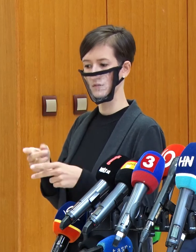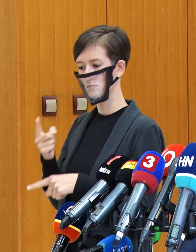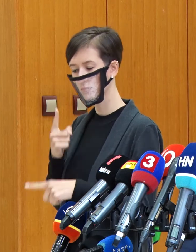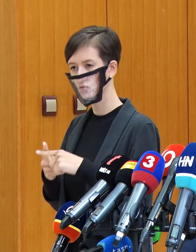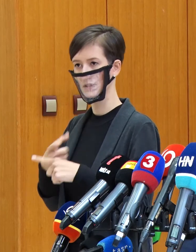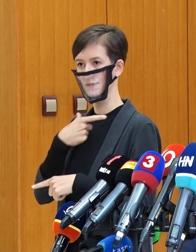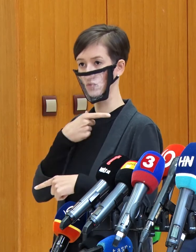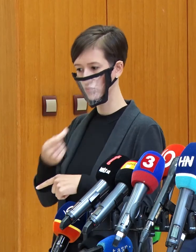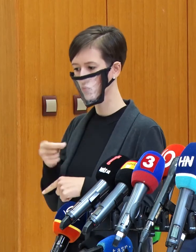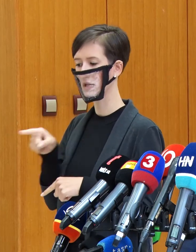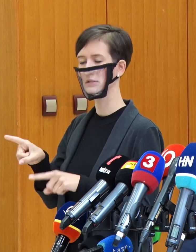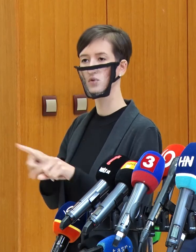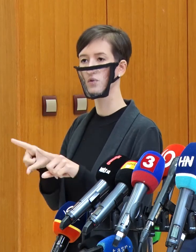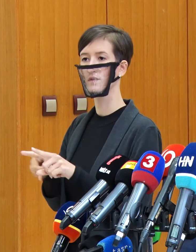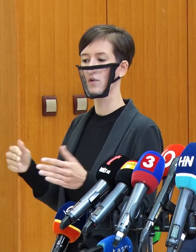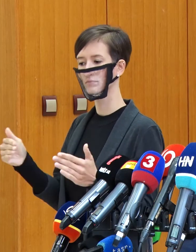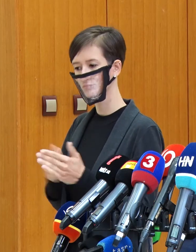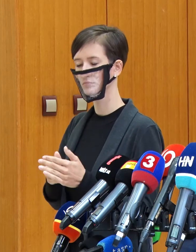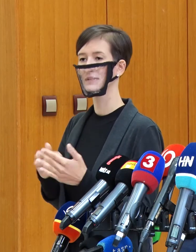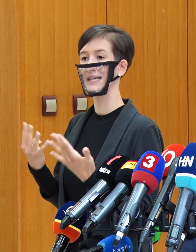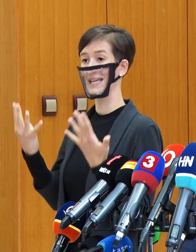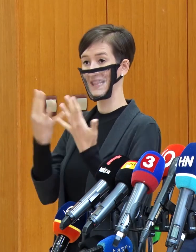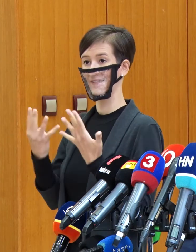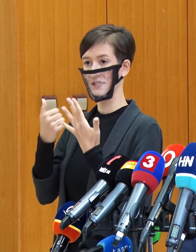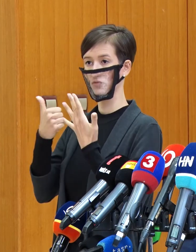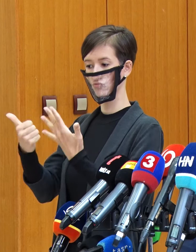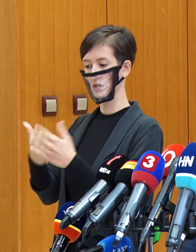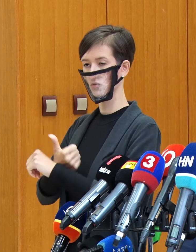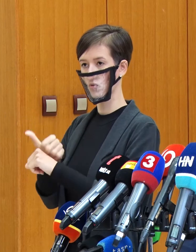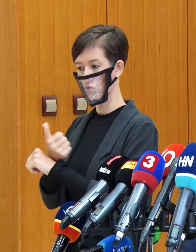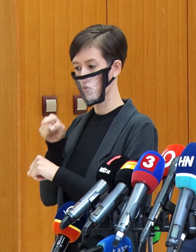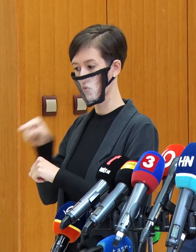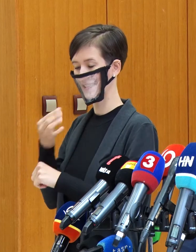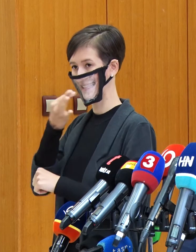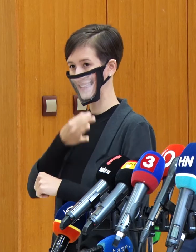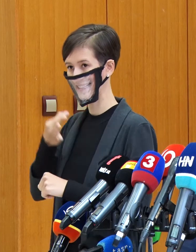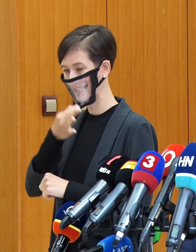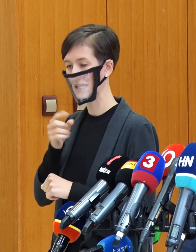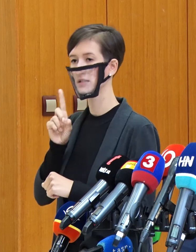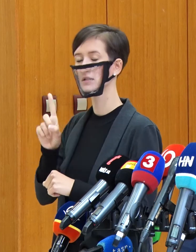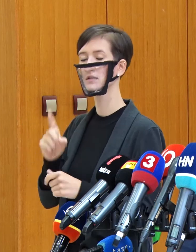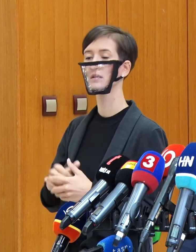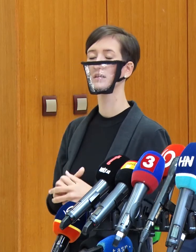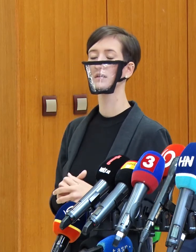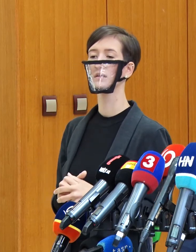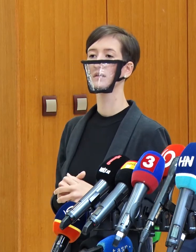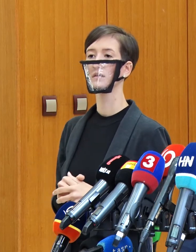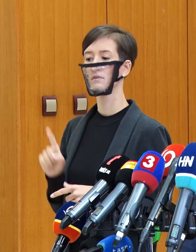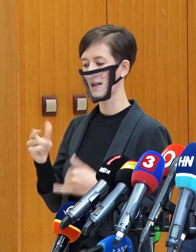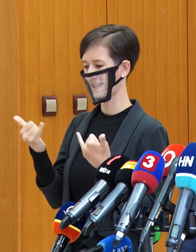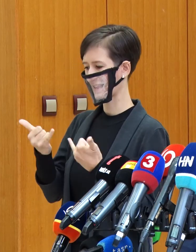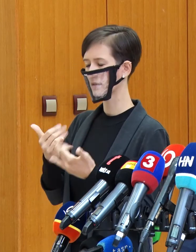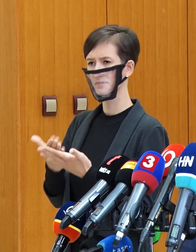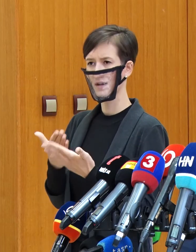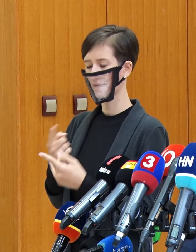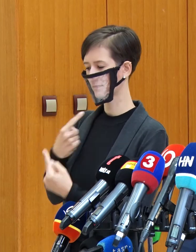stále vyžaduje mať pri sebe 96-hodinový test, ale možno nás ubezpečiť o tom, že rokujeme so